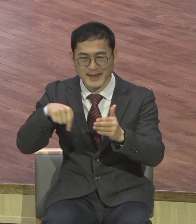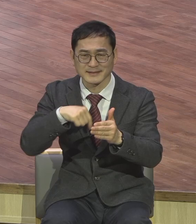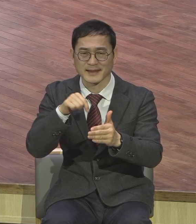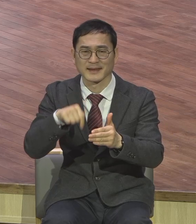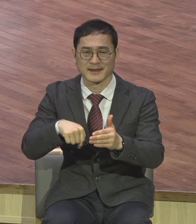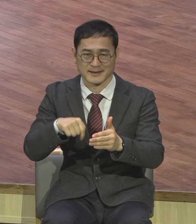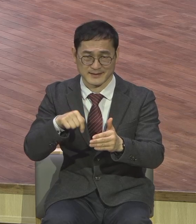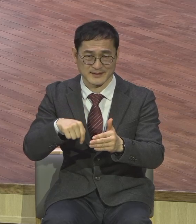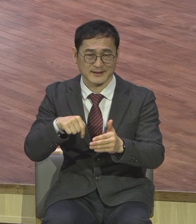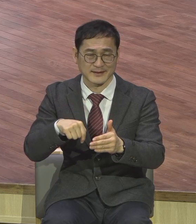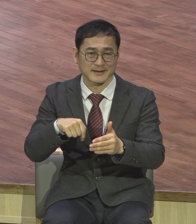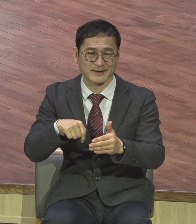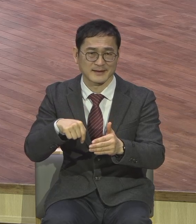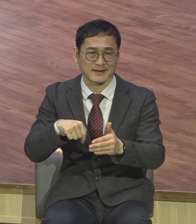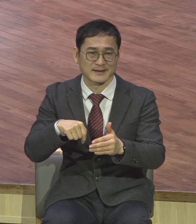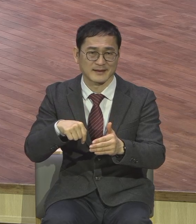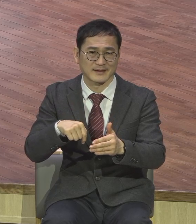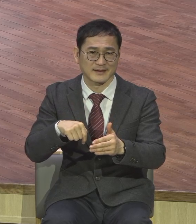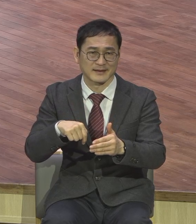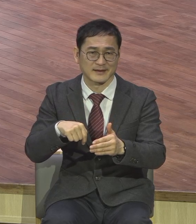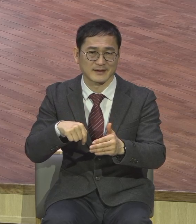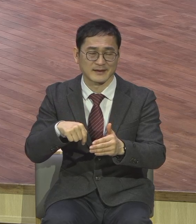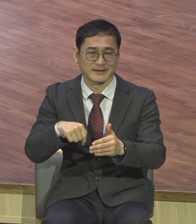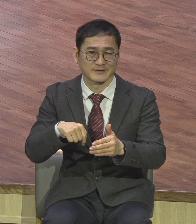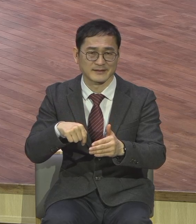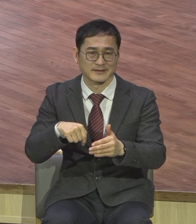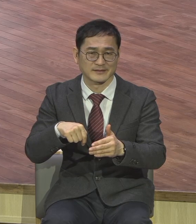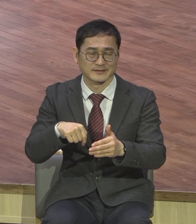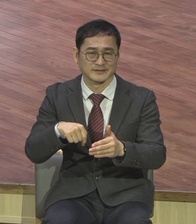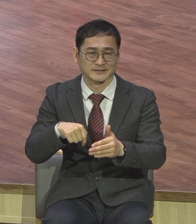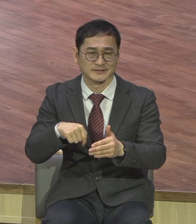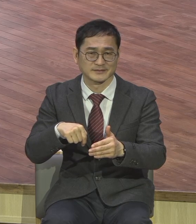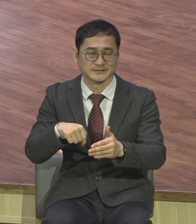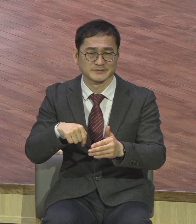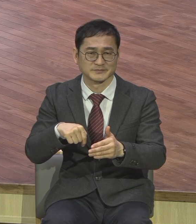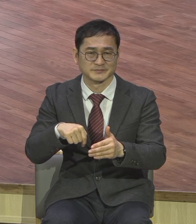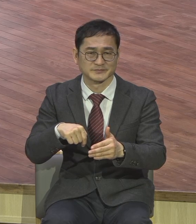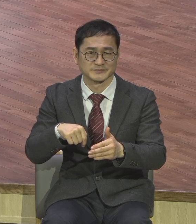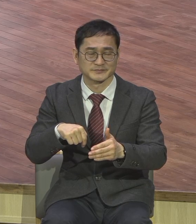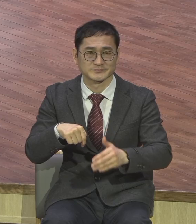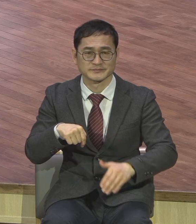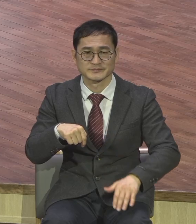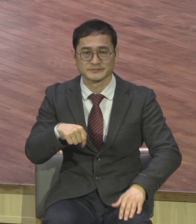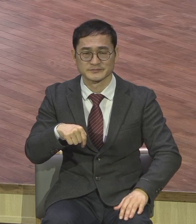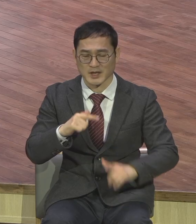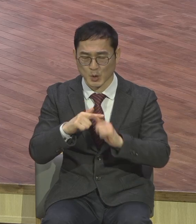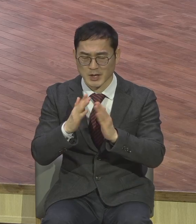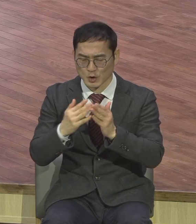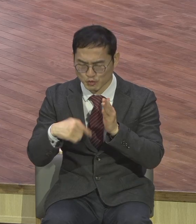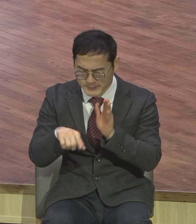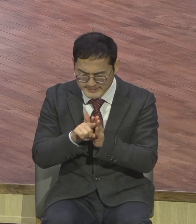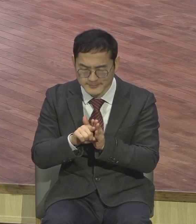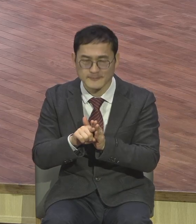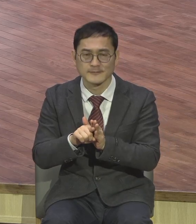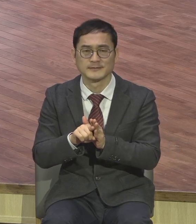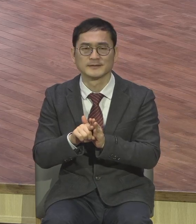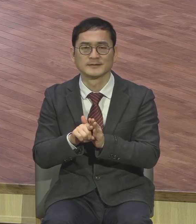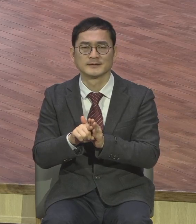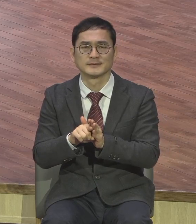성령 해방죄를 짓고 있는 겁니다 무슨 말입니까 교회를 위해서 부흥을 위해서 그렇게 함께